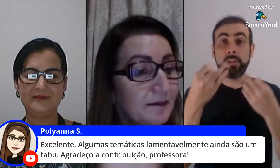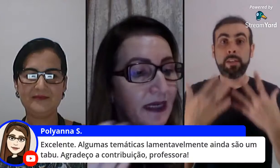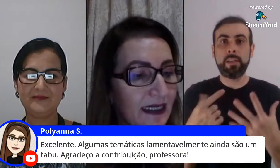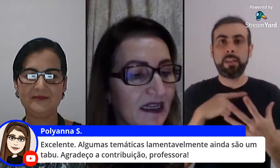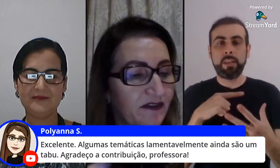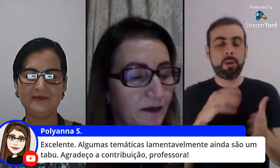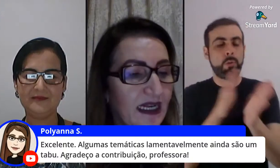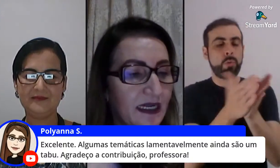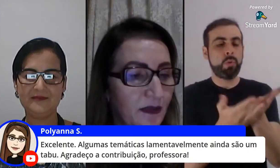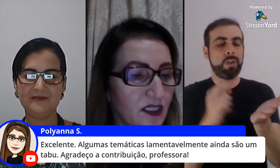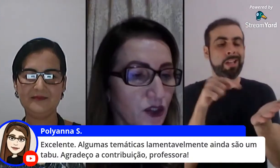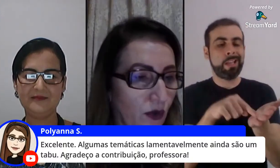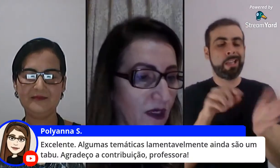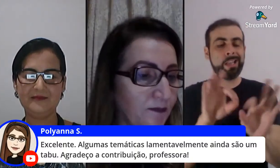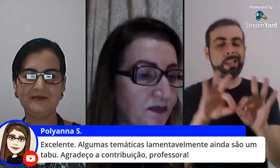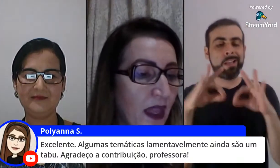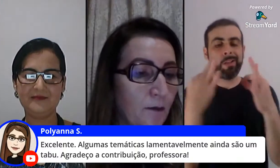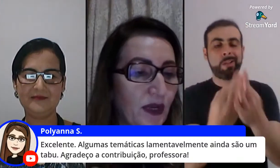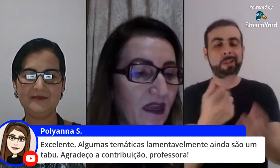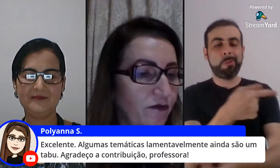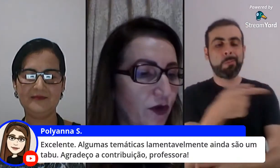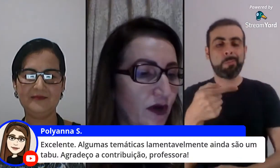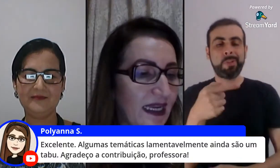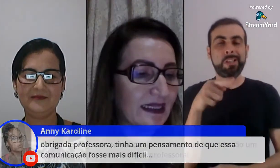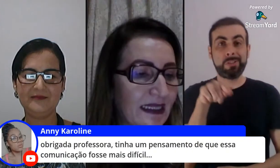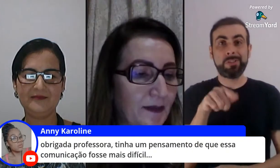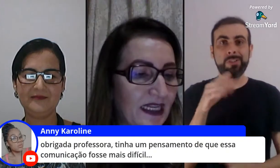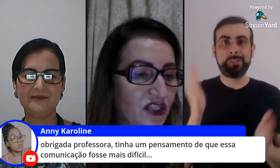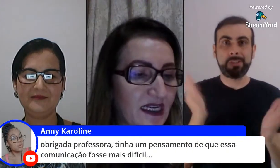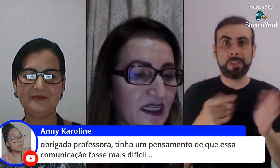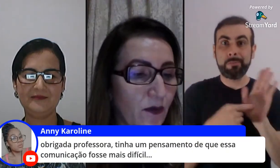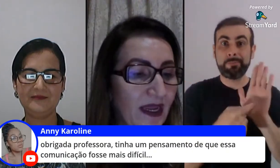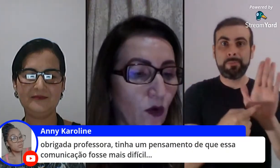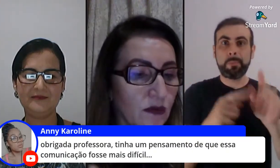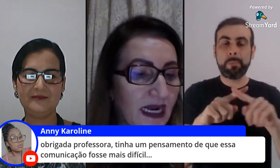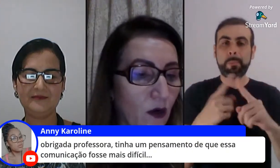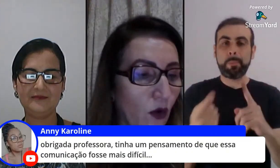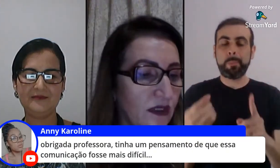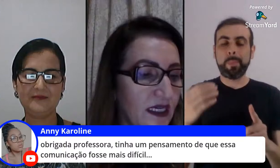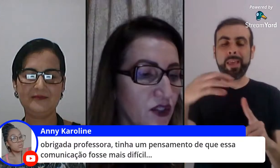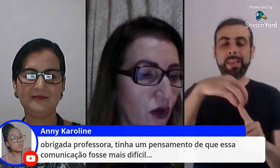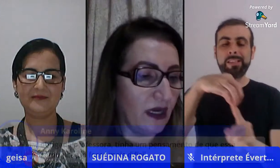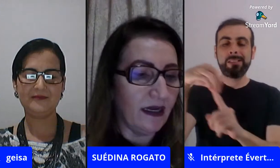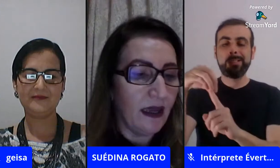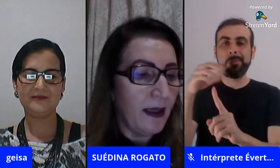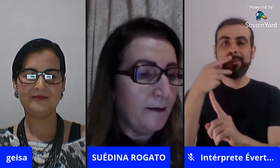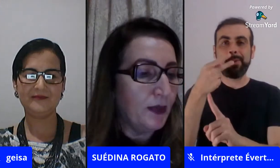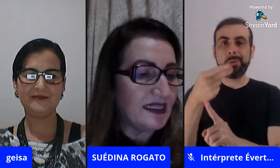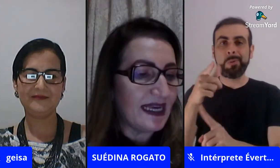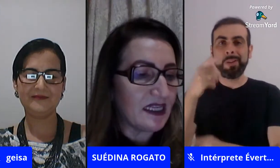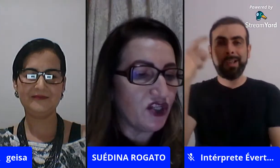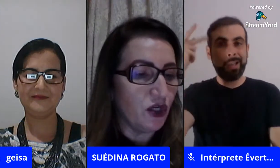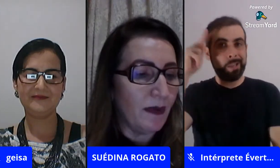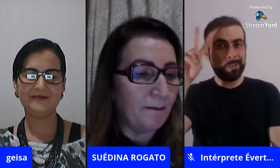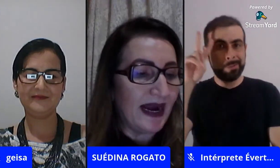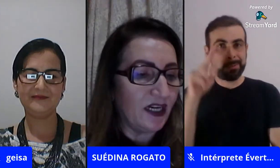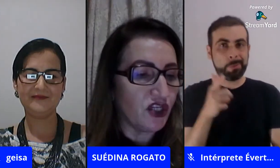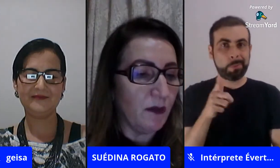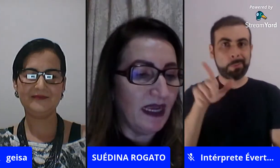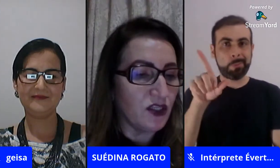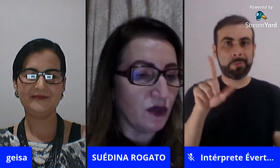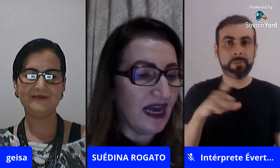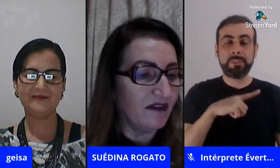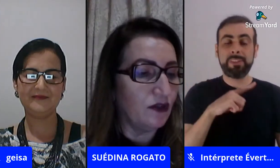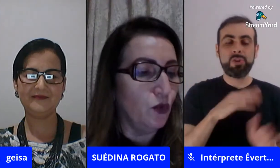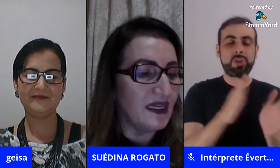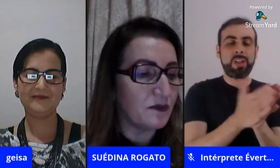livro da família na semana da família na minha escola porém fui orientada pela direção a encontrar outra história pois essa tinha uma